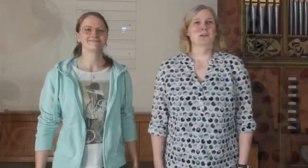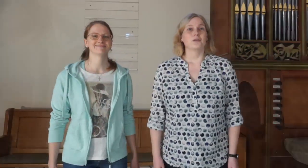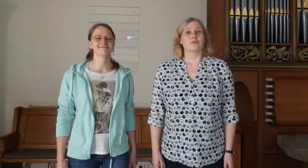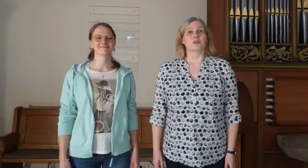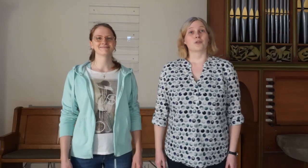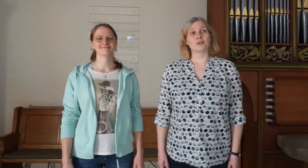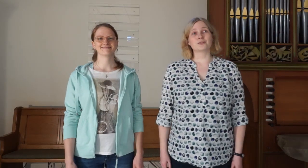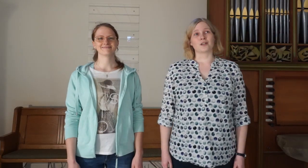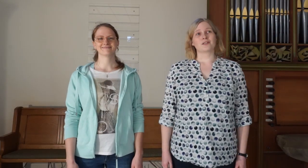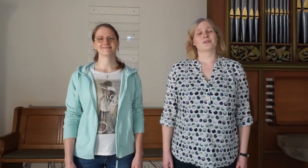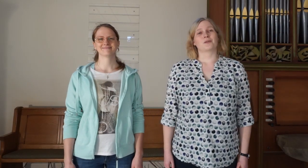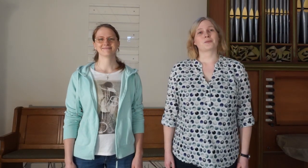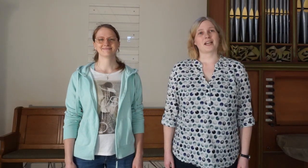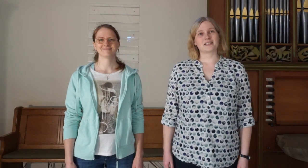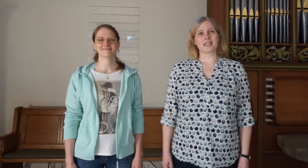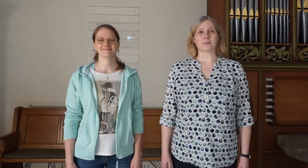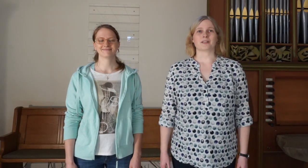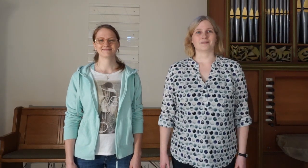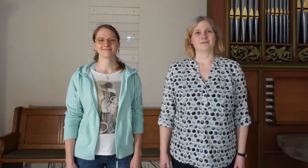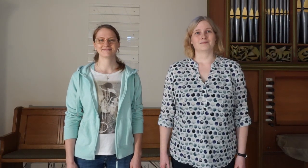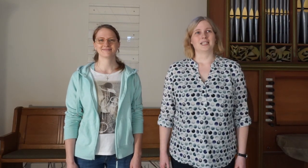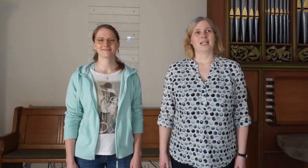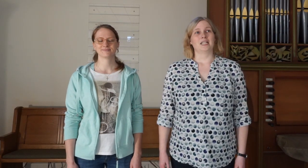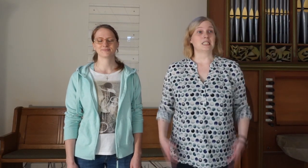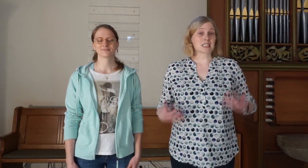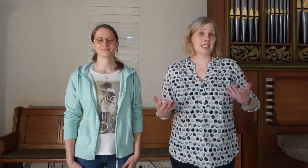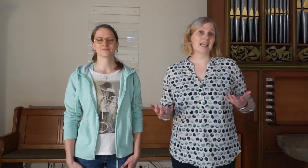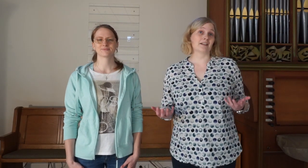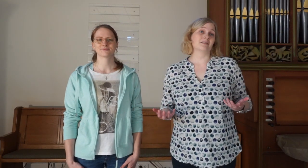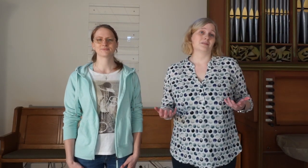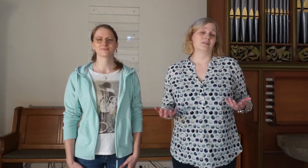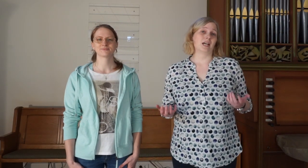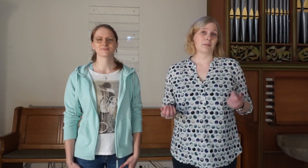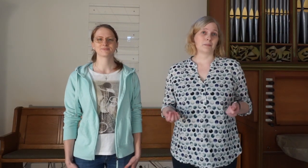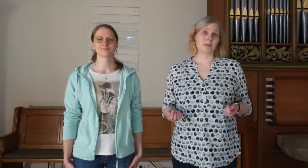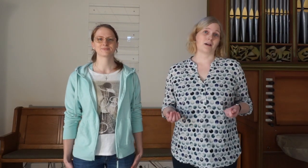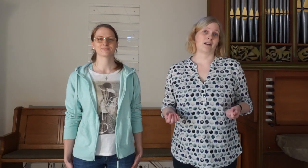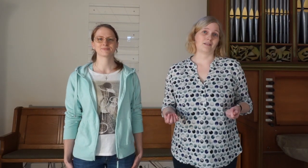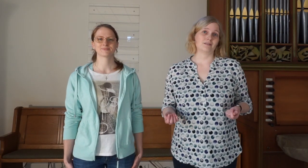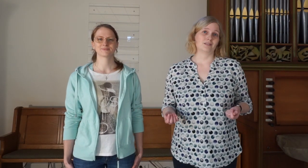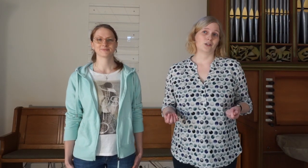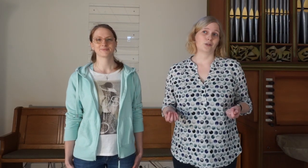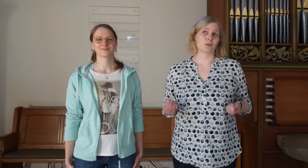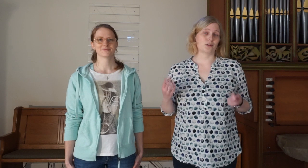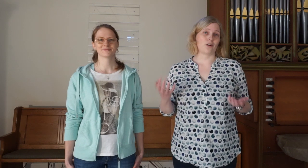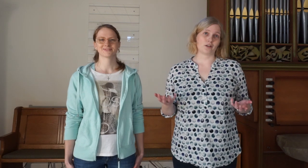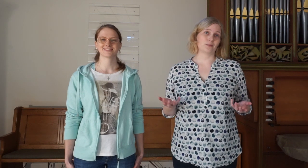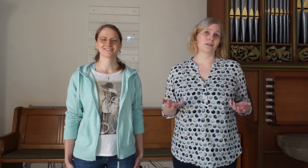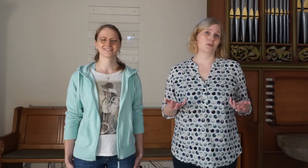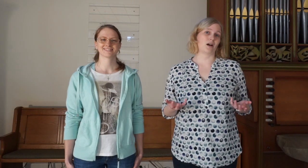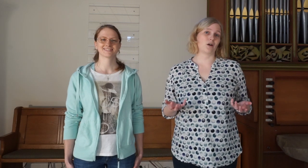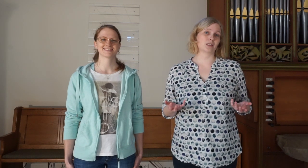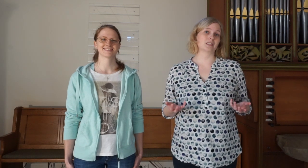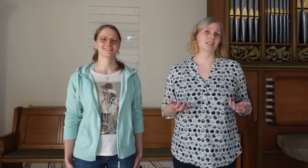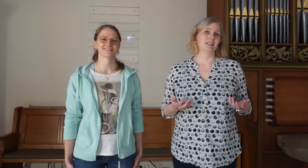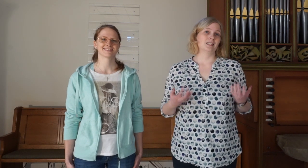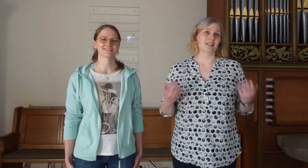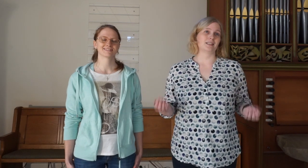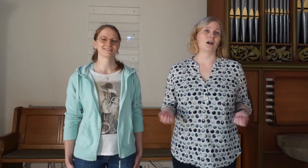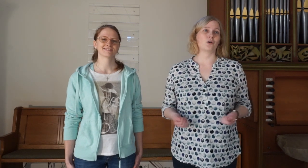Wir wollen nun Gott um seinen Segen bitten. Diesen Segen kann man mitmachen. Und ich möchte euch bitten zu Hause, dass ihr auch